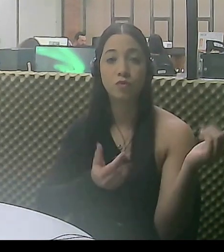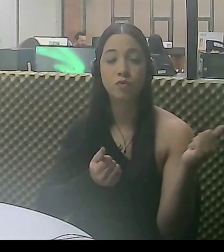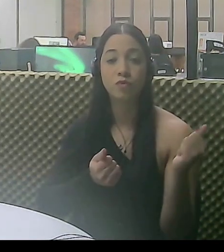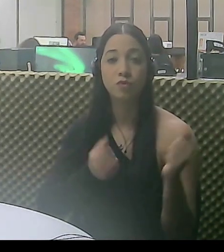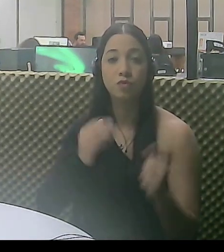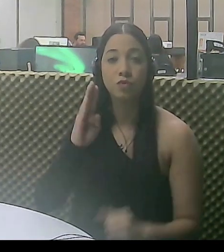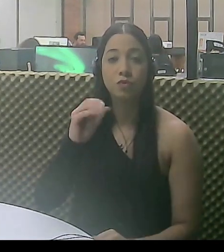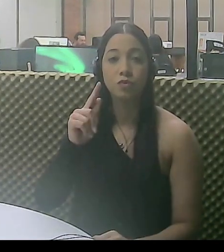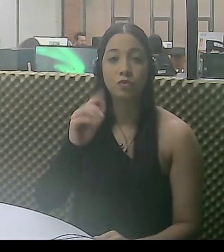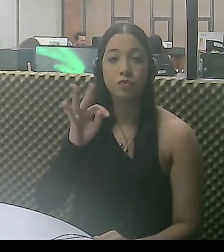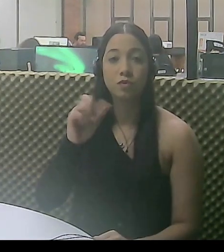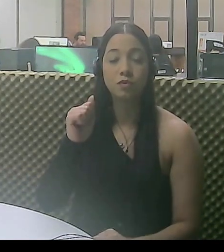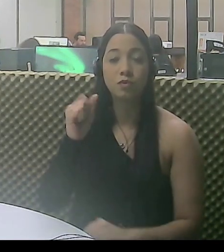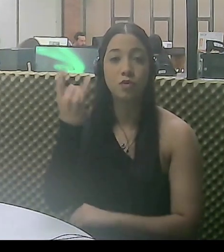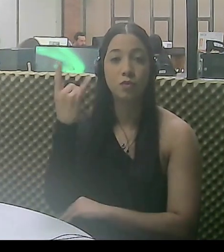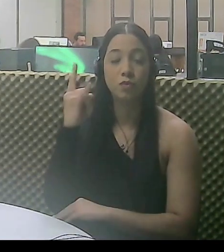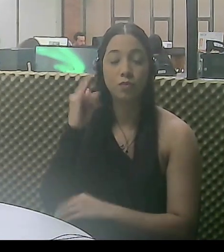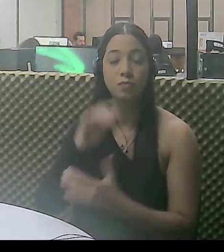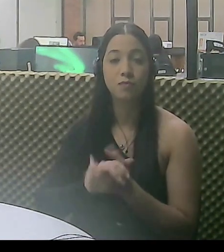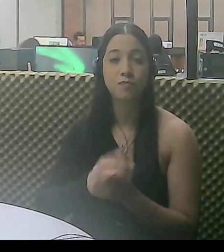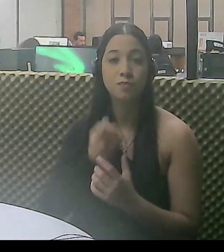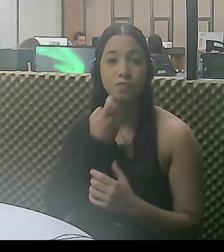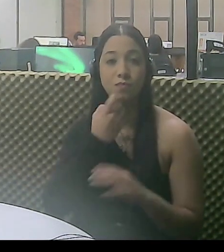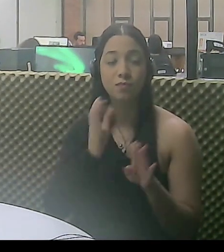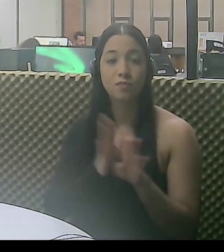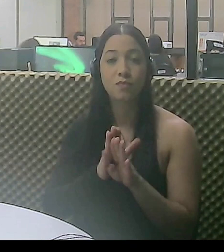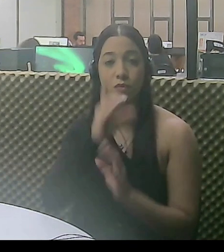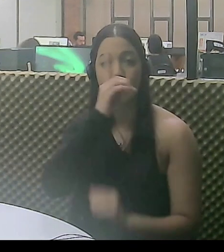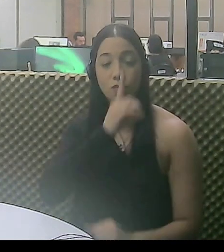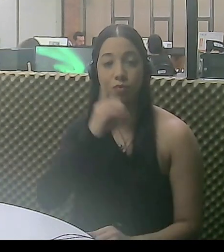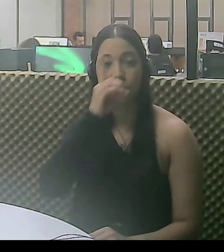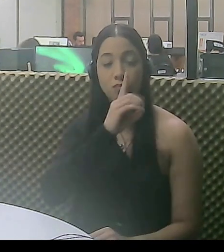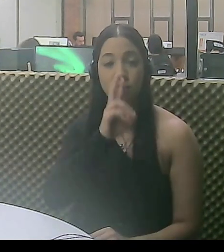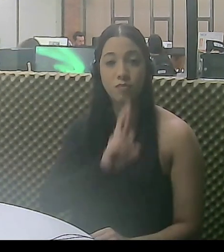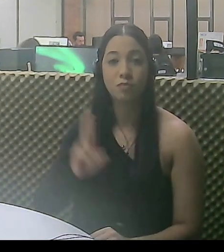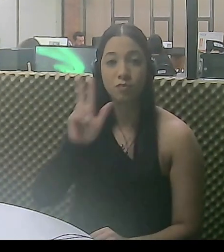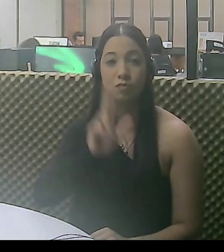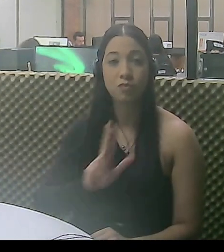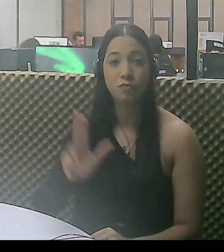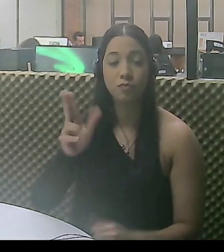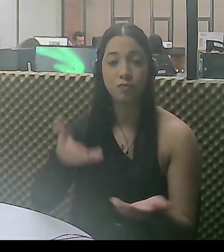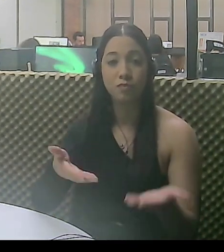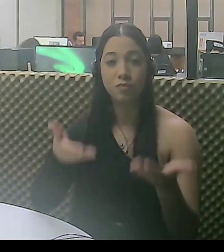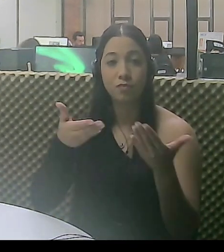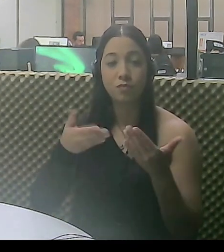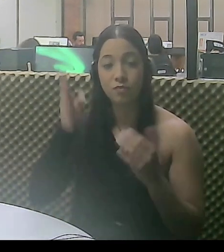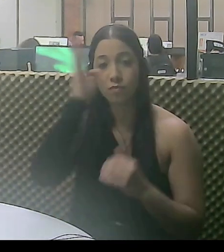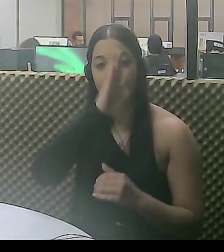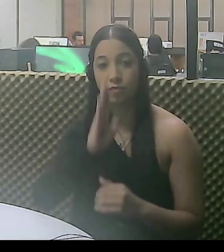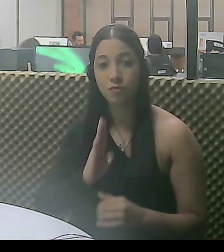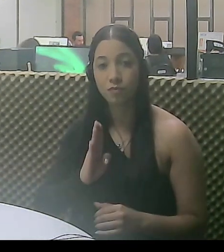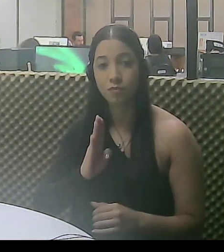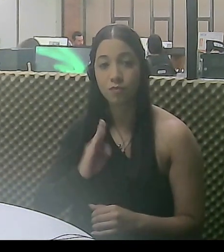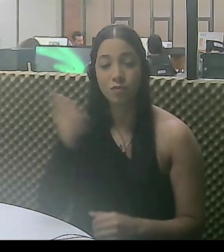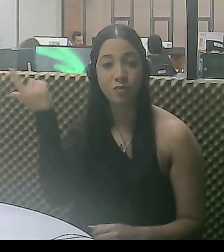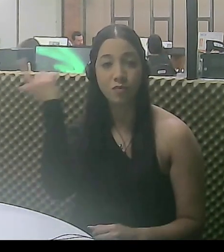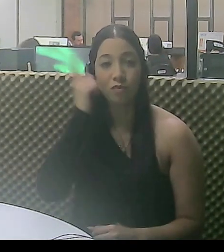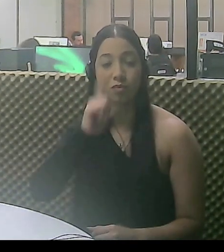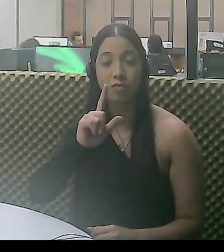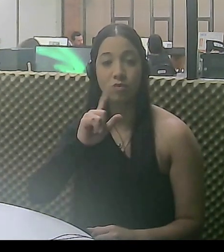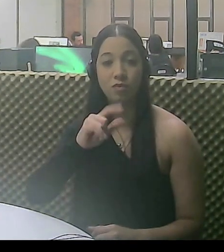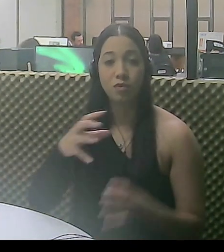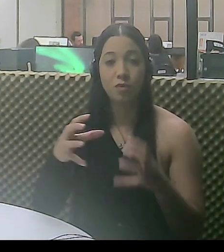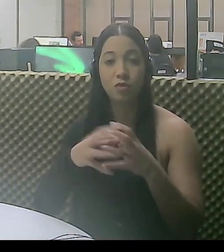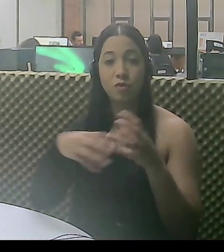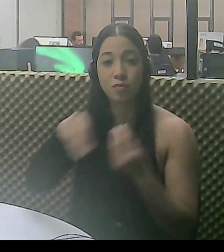em Bogotá, na Colômbia. Entre sexta e domingo, os representantes de Uberlândia trouxeram para a Seleção Brasileira o título na categoria